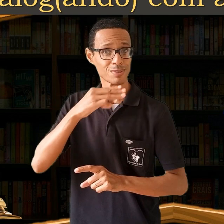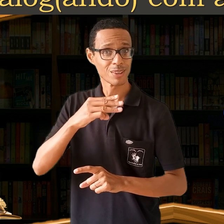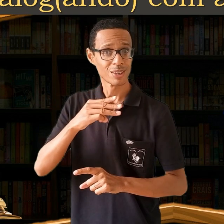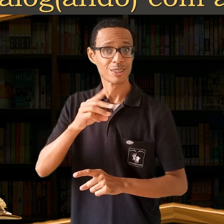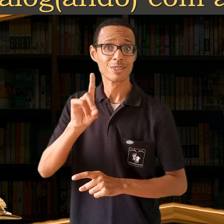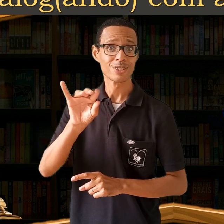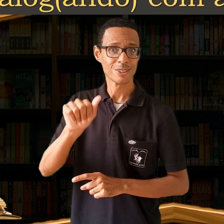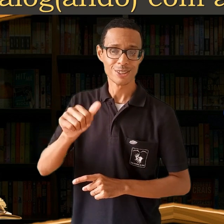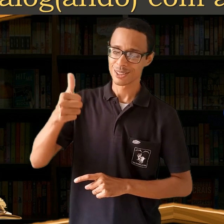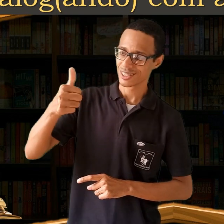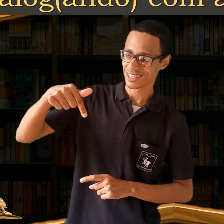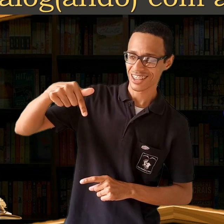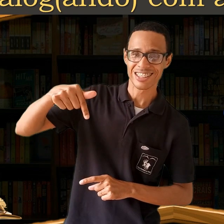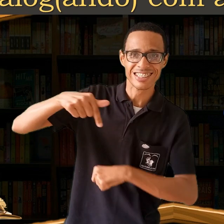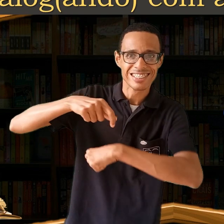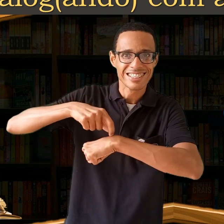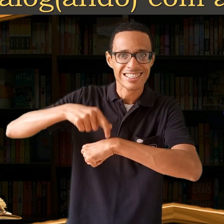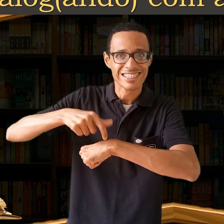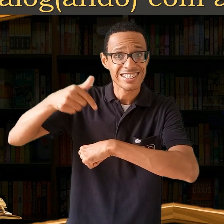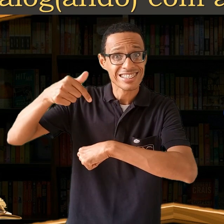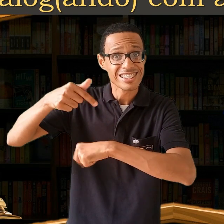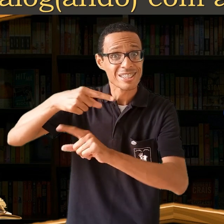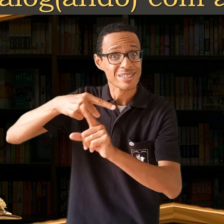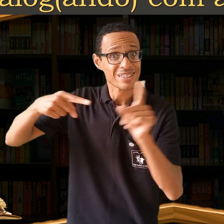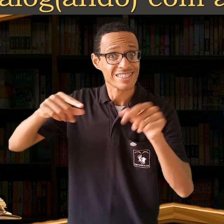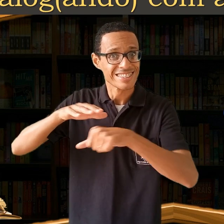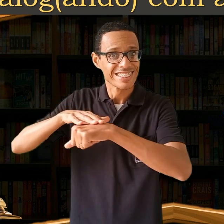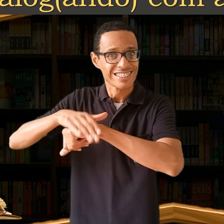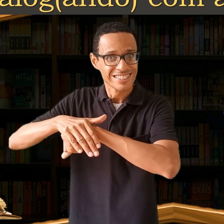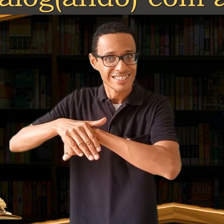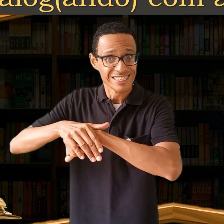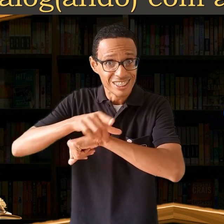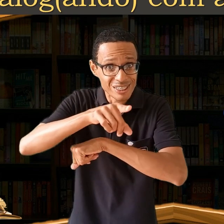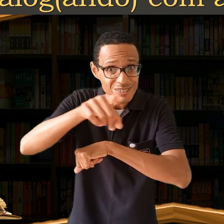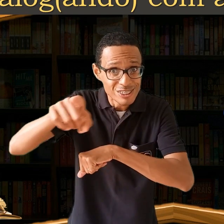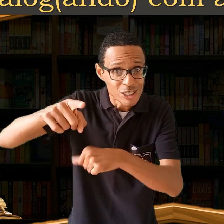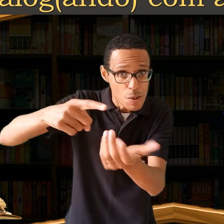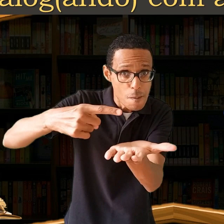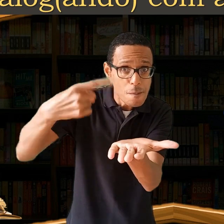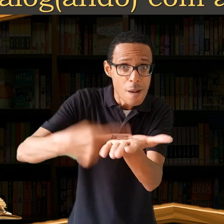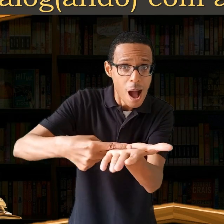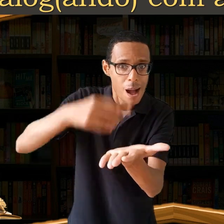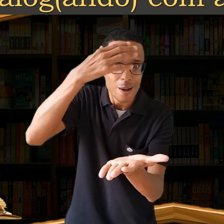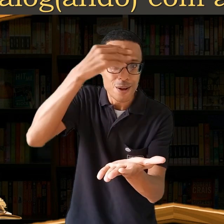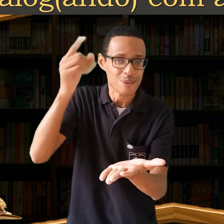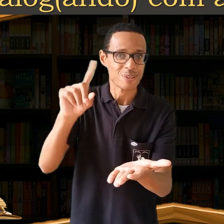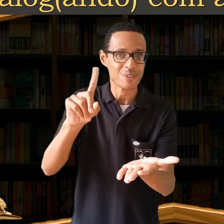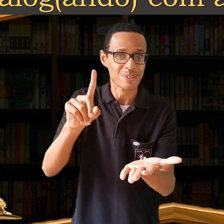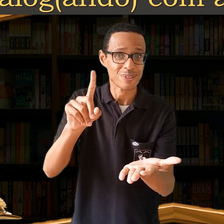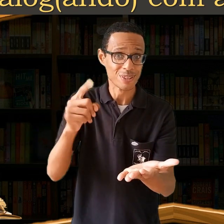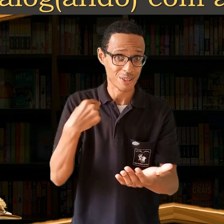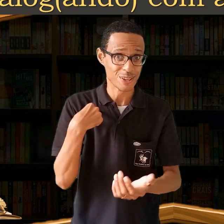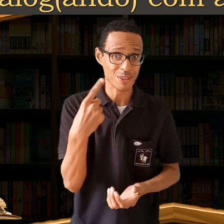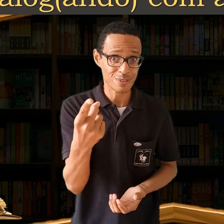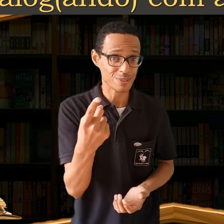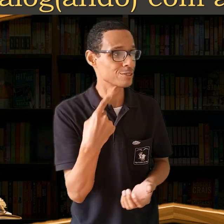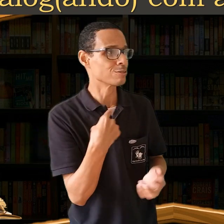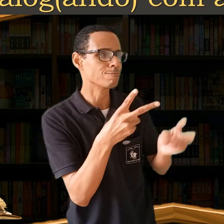19h30. Já anote aí em sua agenda para juntos aprendermos mais sobre este tema